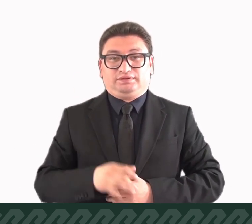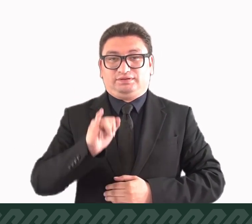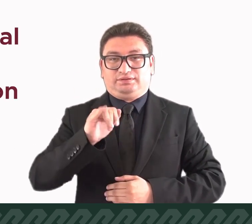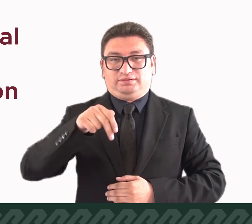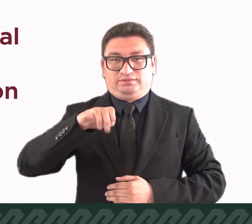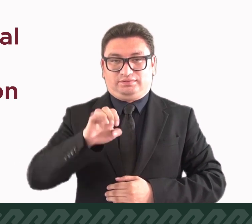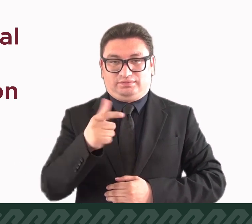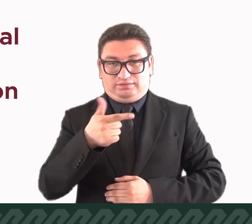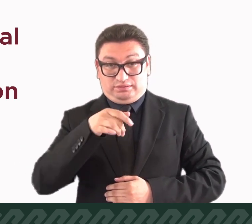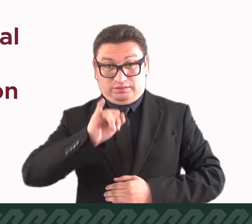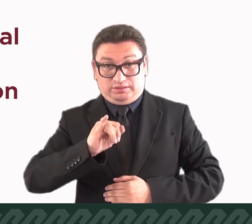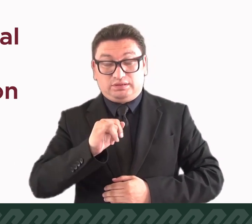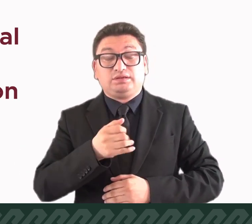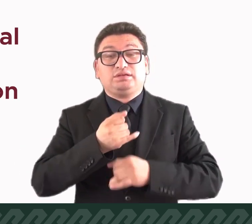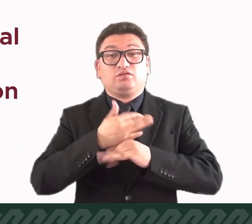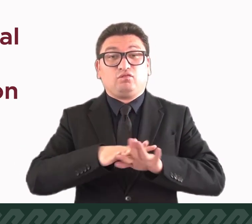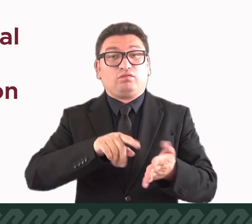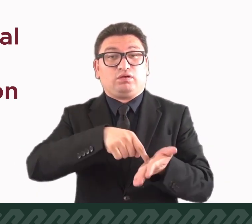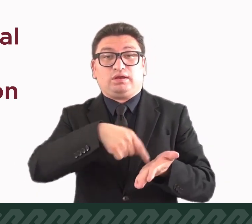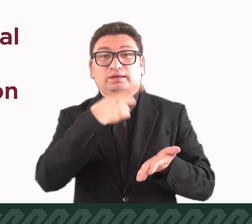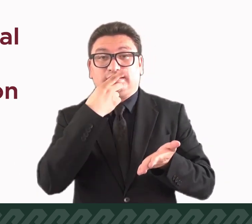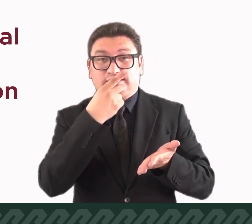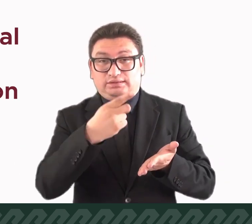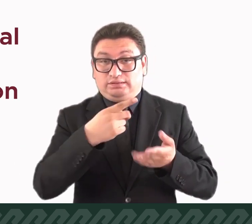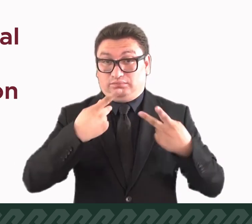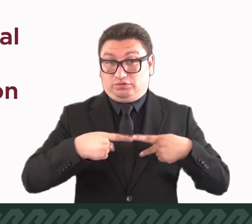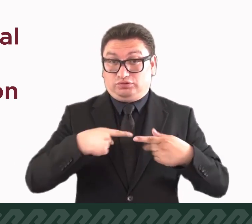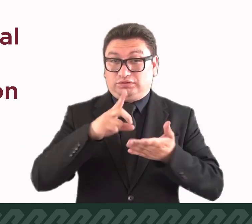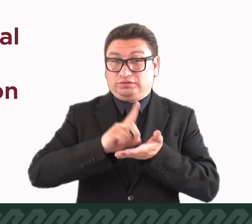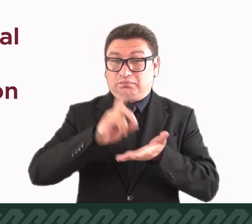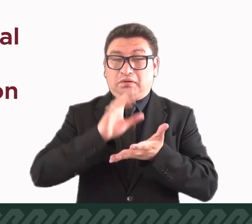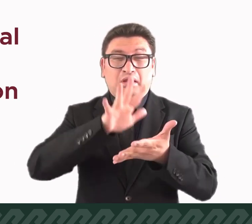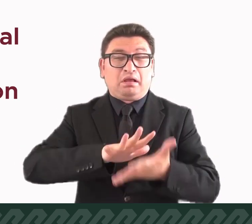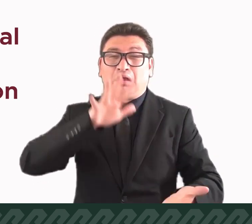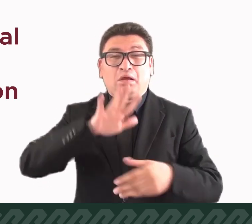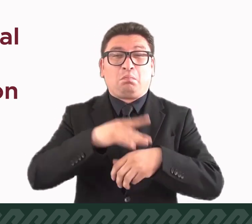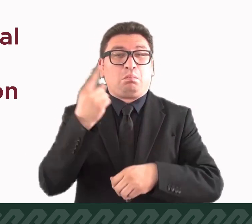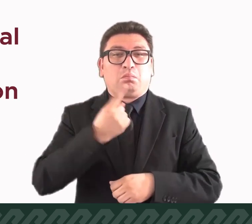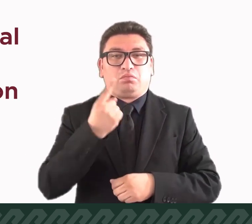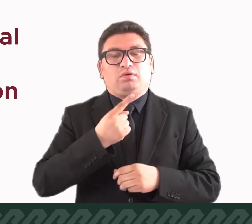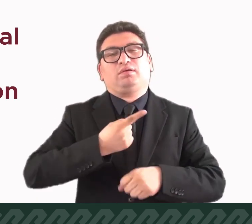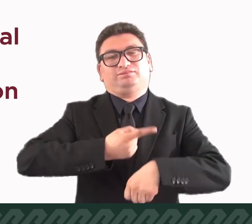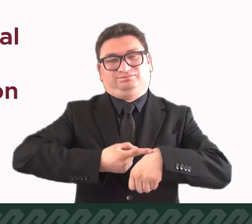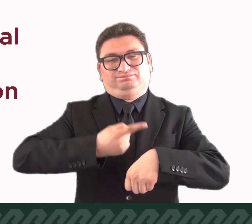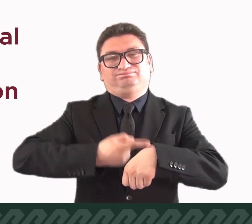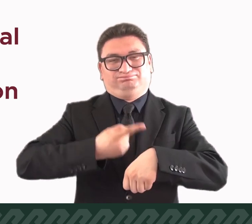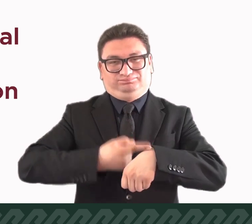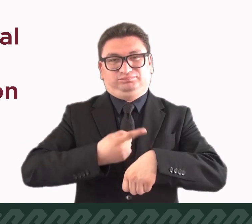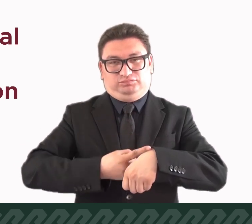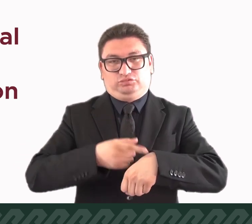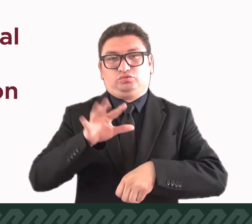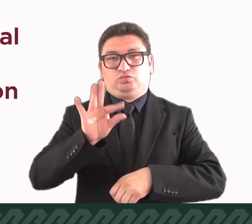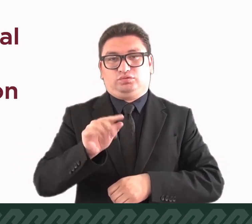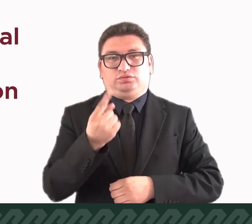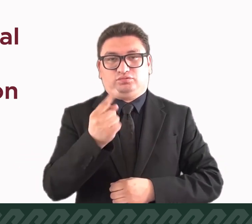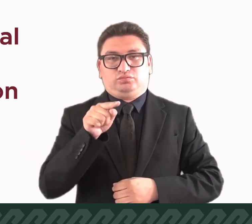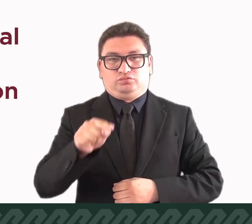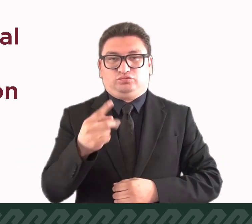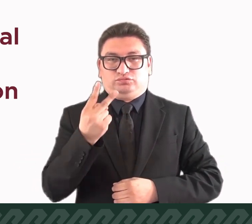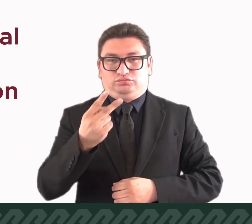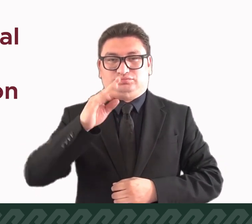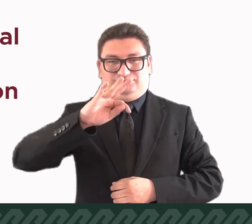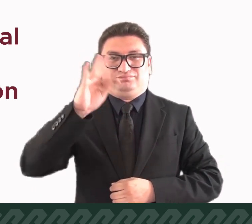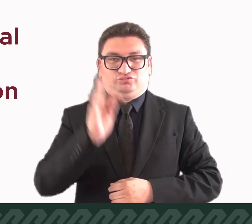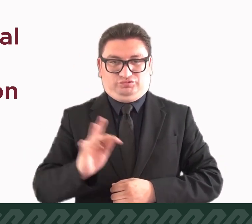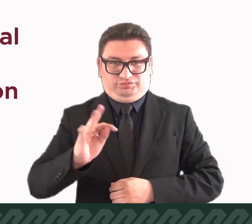En datos del INEGI, la principal causa de la discapacidad en México es por enfermedad, con el